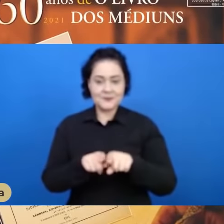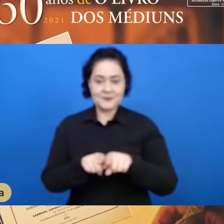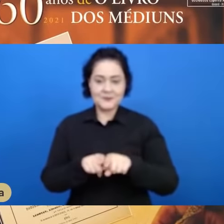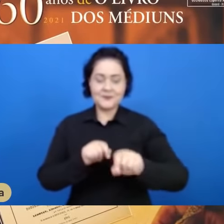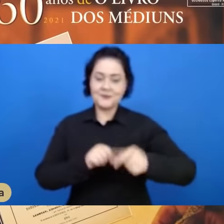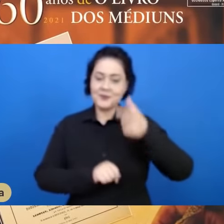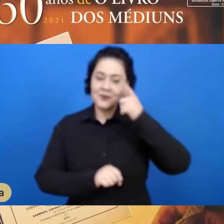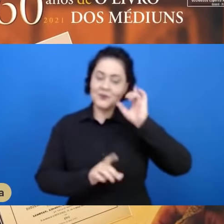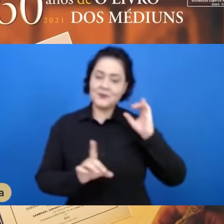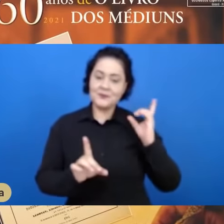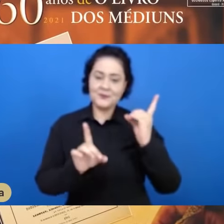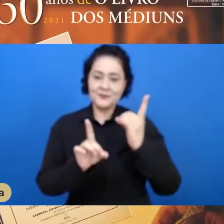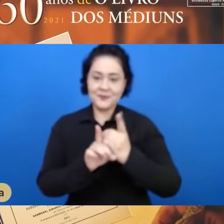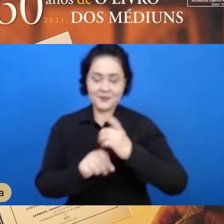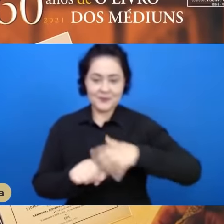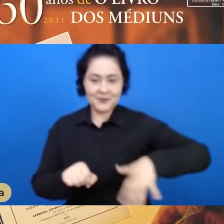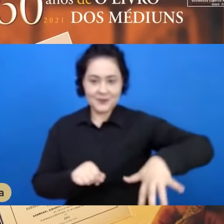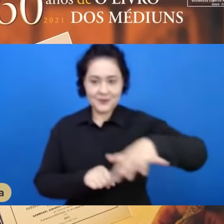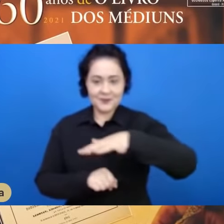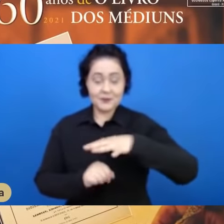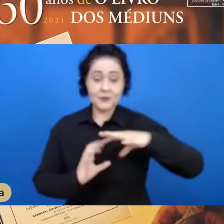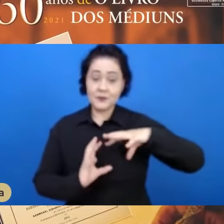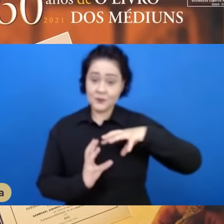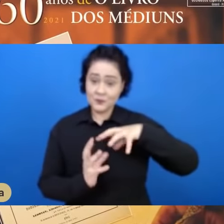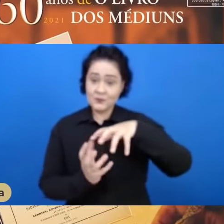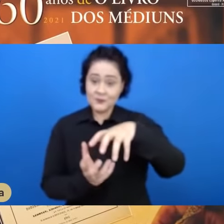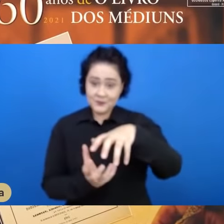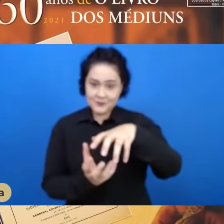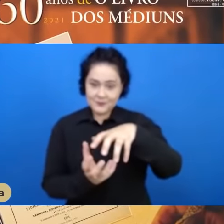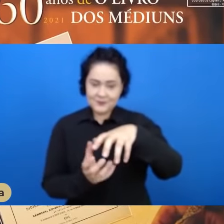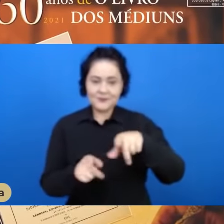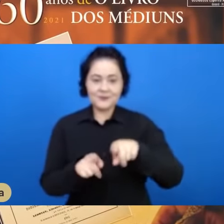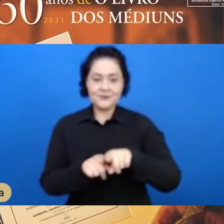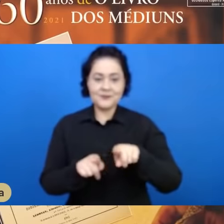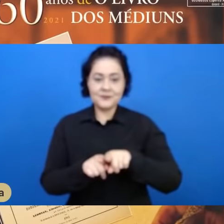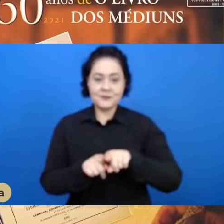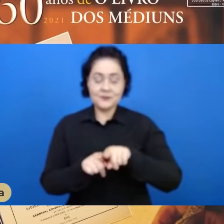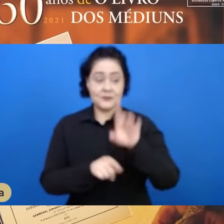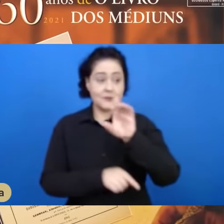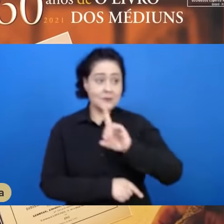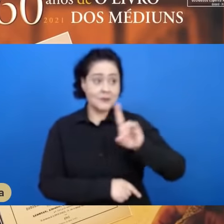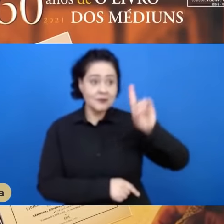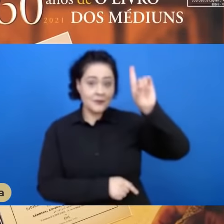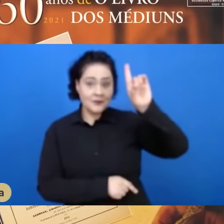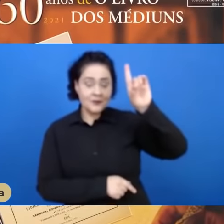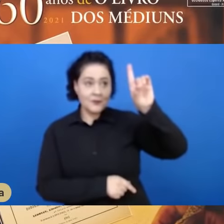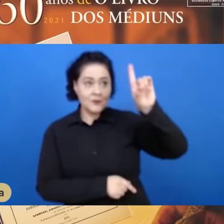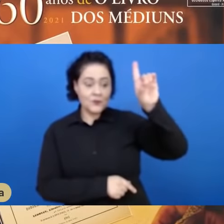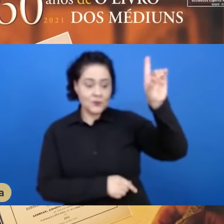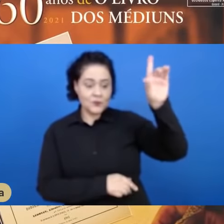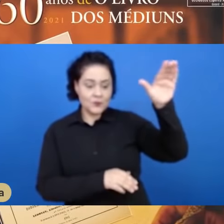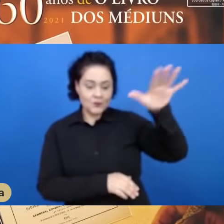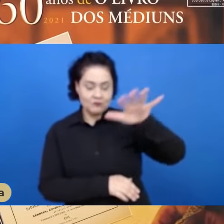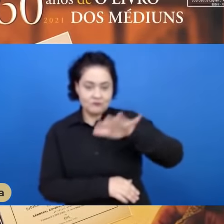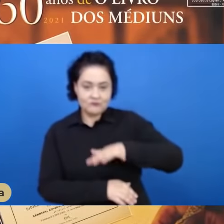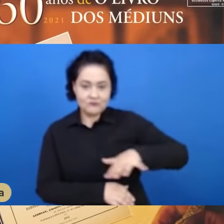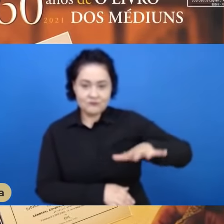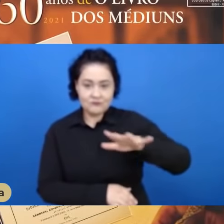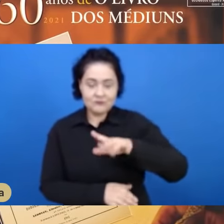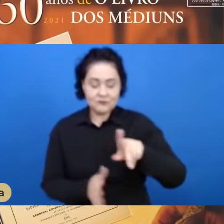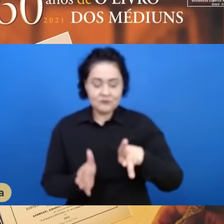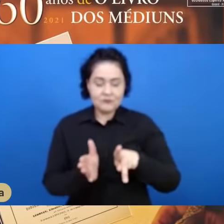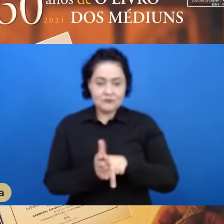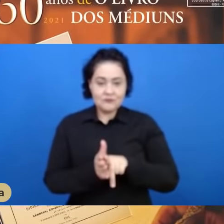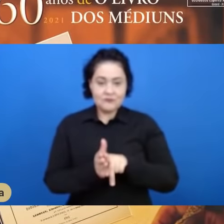encontrar espaço ou ambiência no mundo. o reino de Deus descendo também para fincar as suas